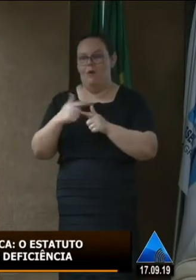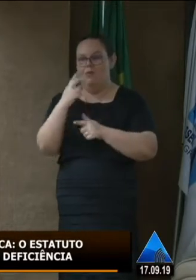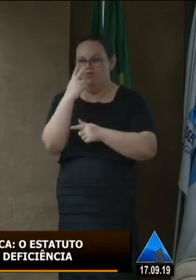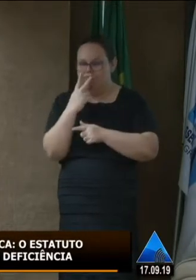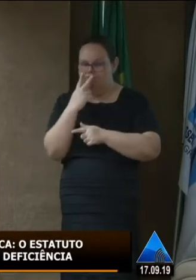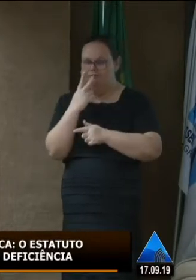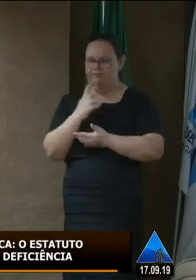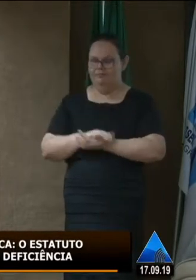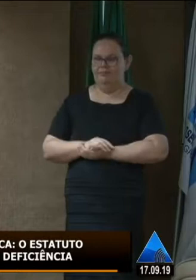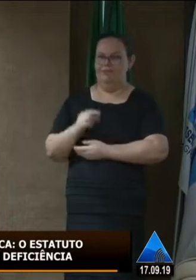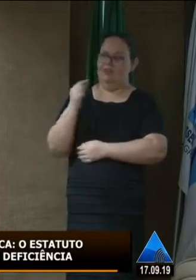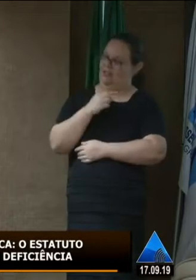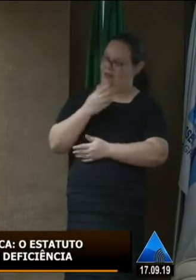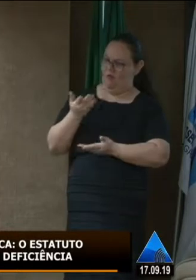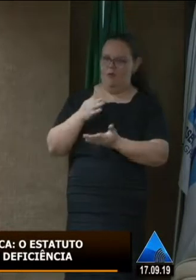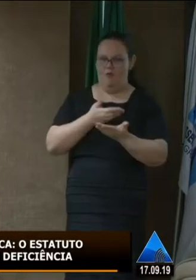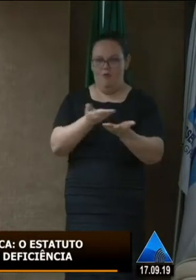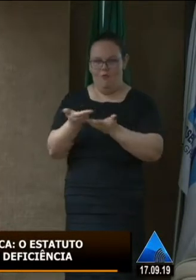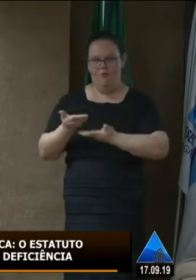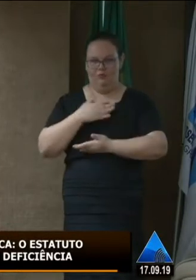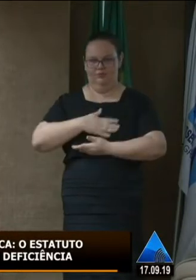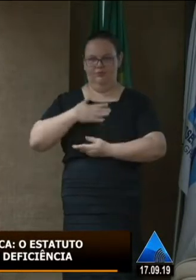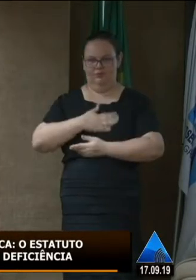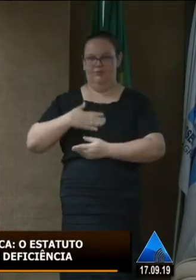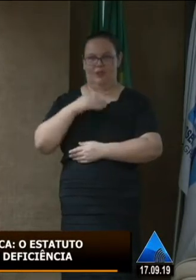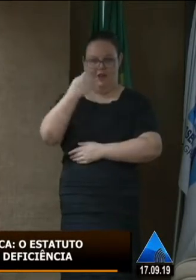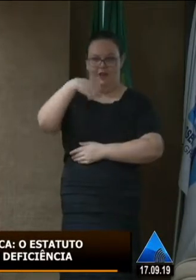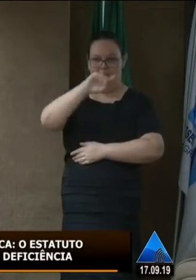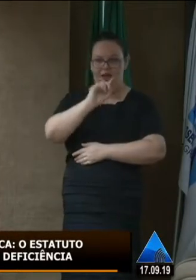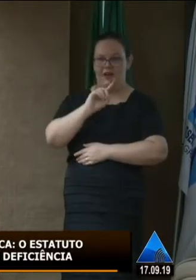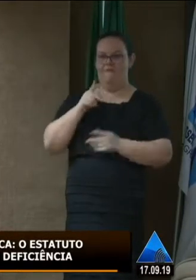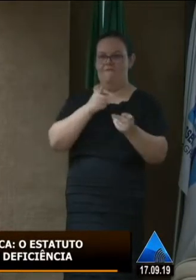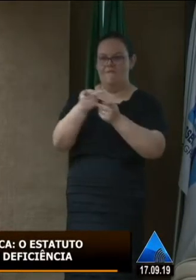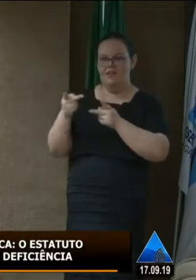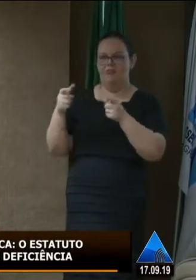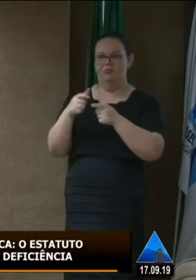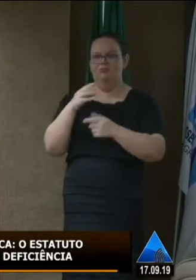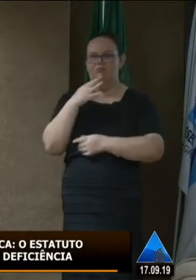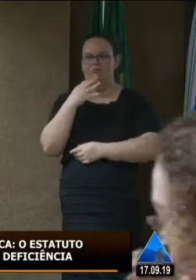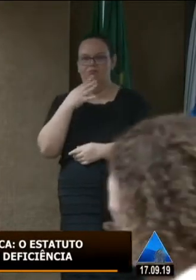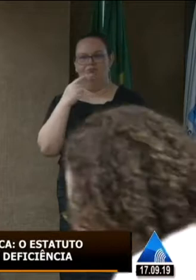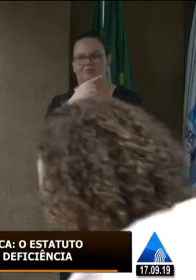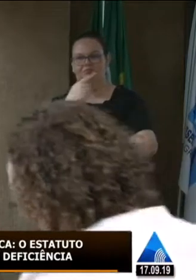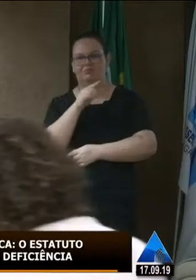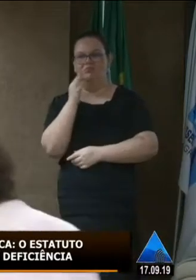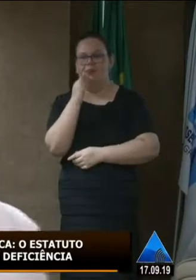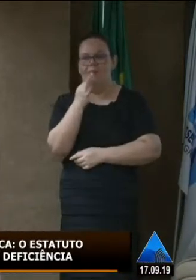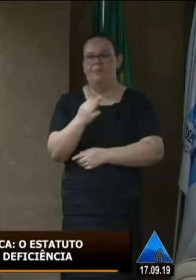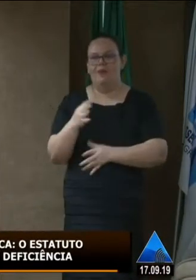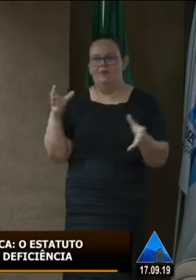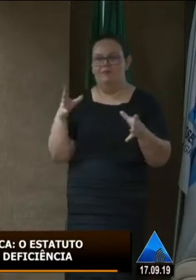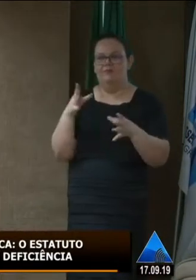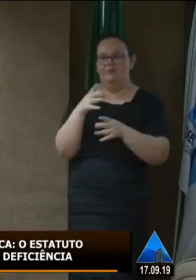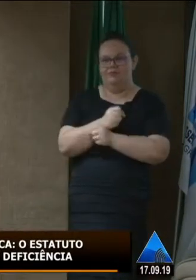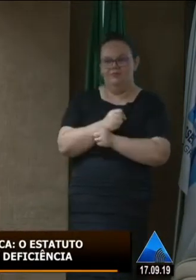de convidar a todos que puderem estar no CAP, visitar o espaço, conhecer o serviço. Então, brevemente resumindo,